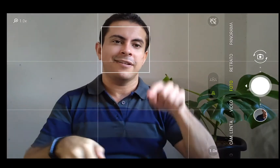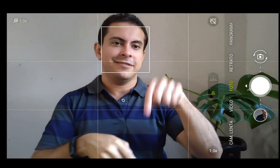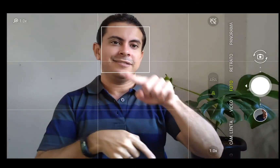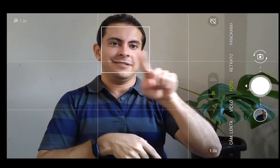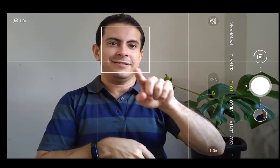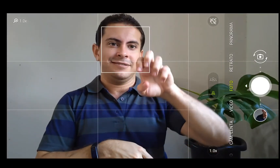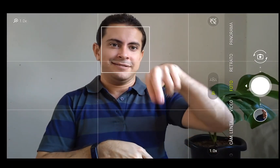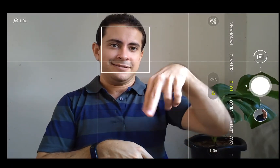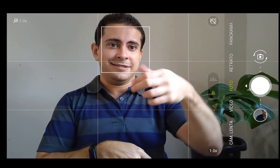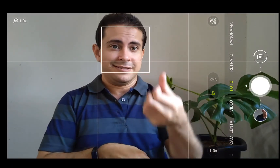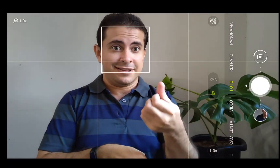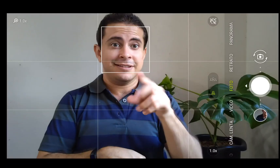a próxima, valeu!